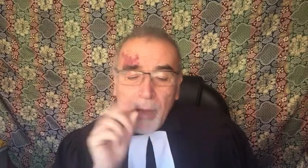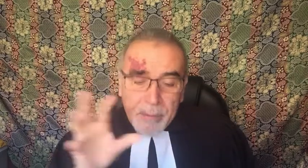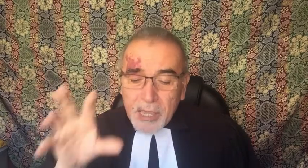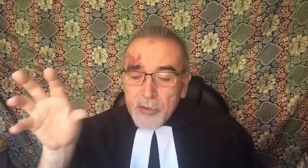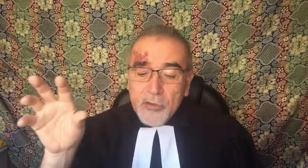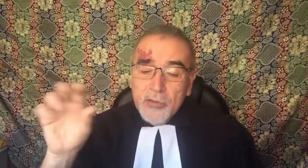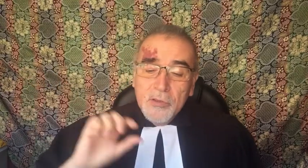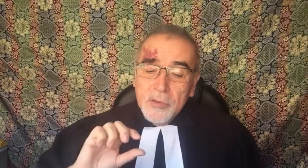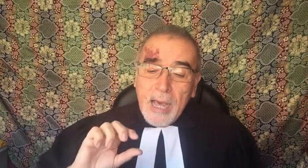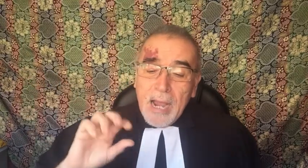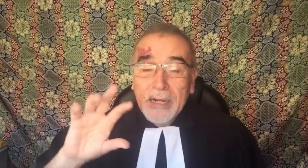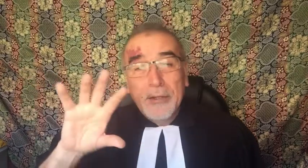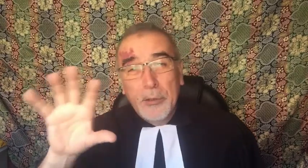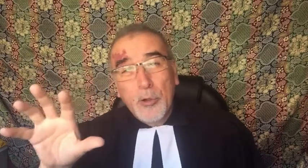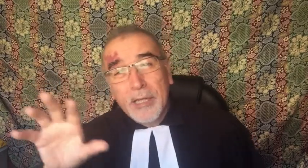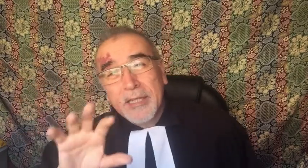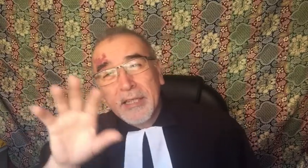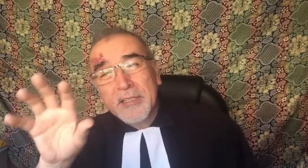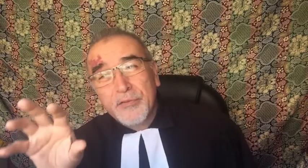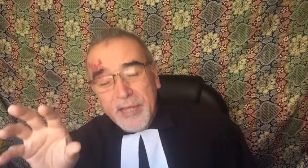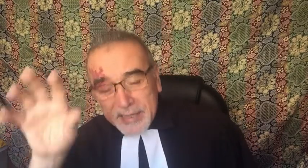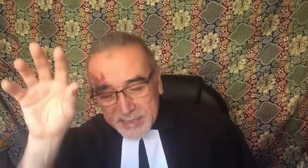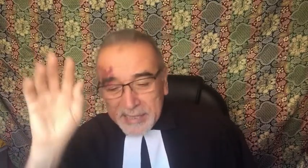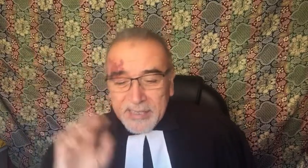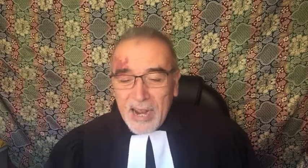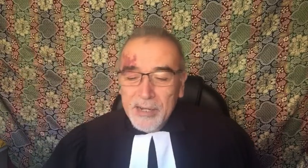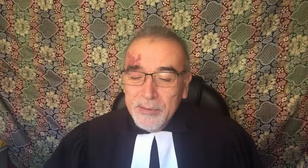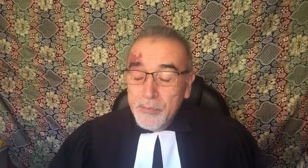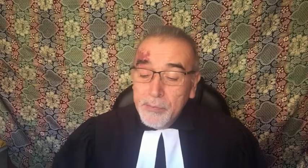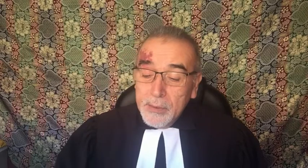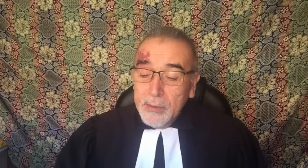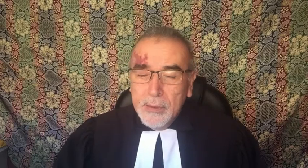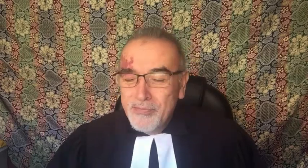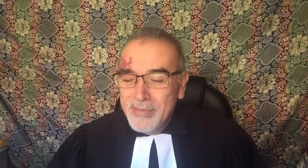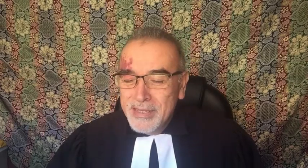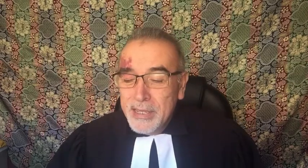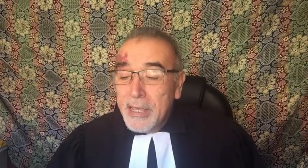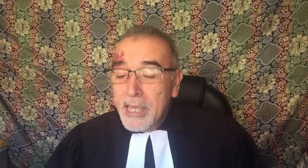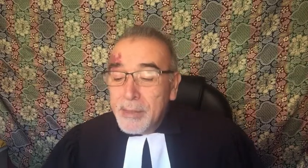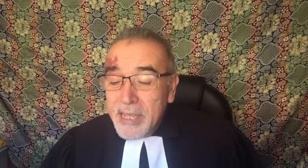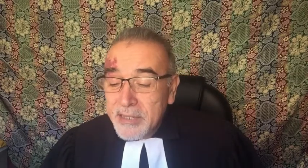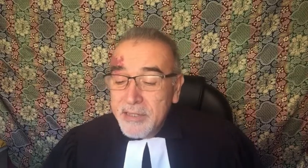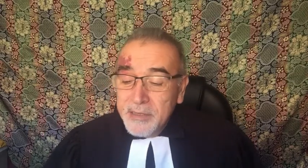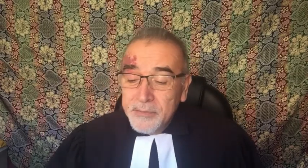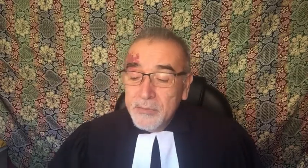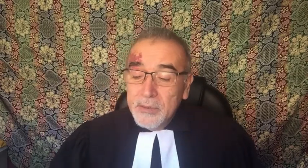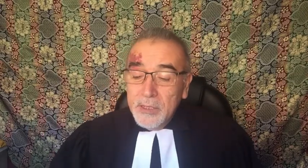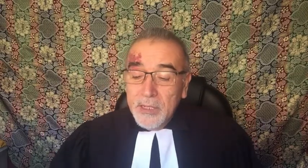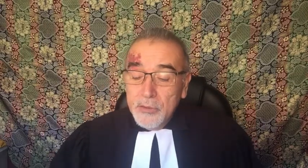pequeños, alrededor de esta esfera central. Hermann Hesse, en su